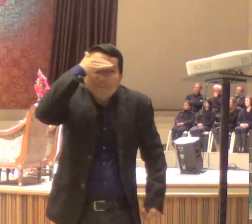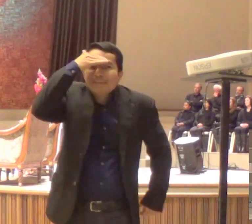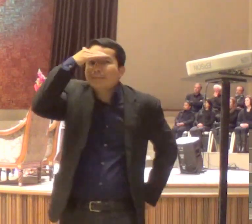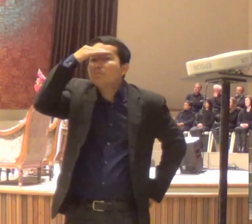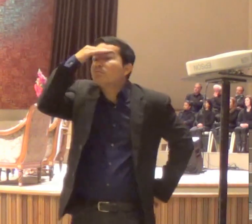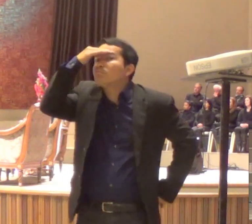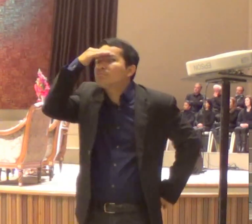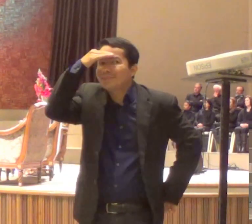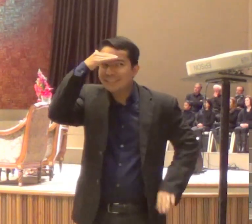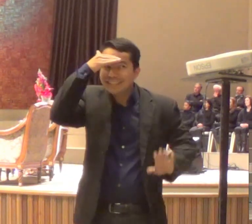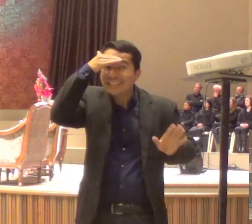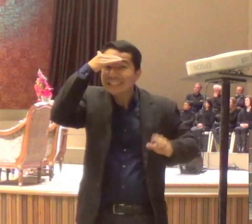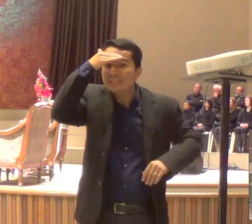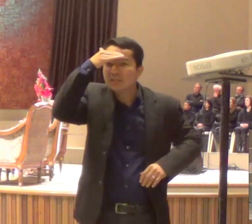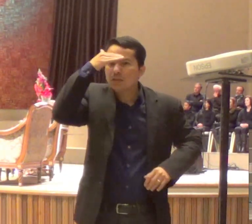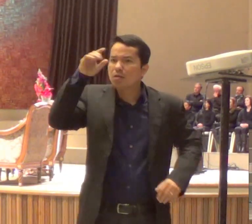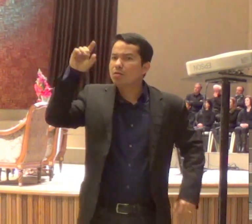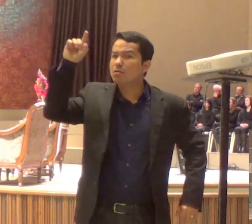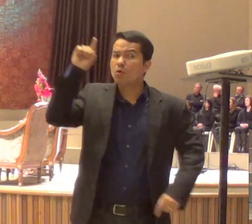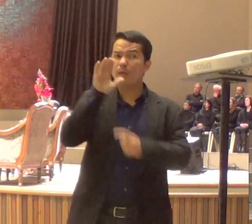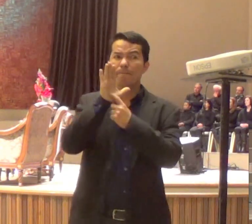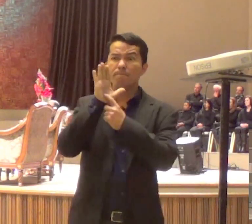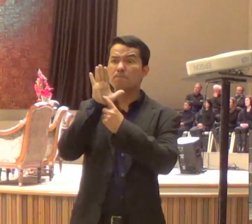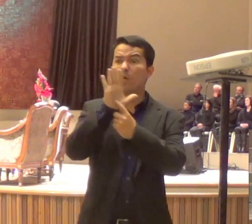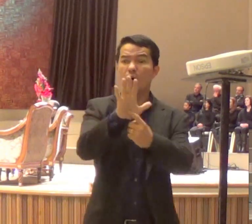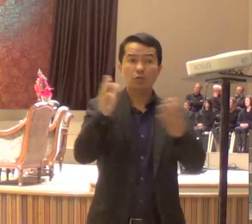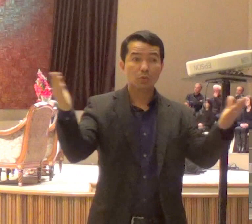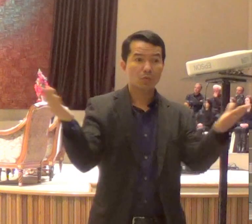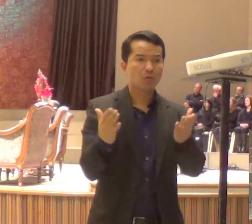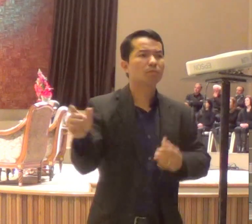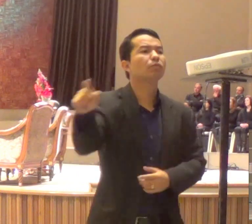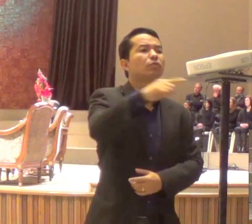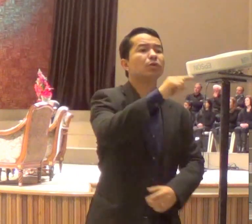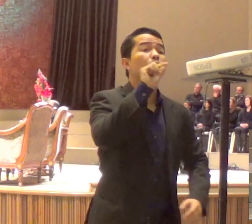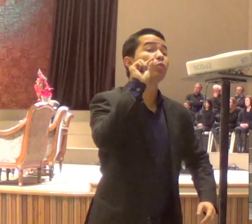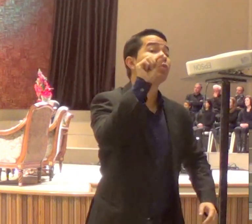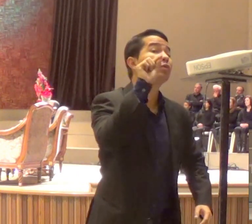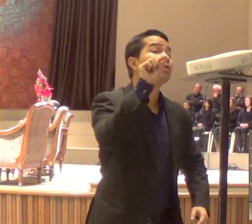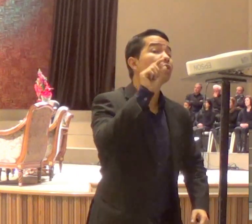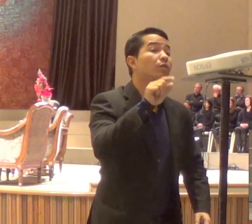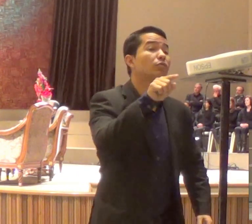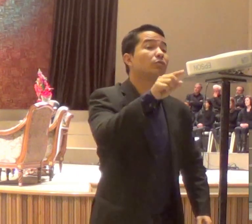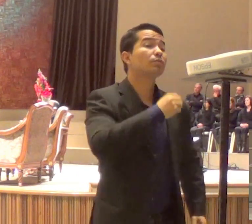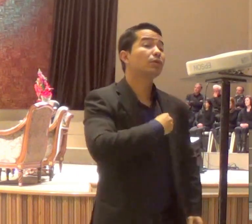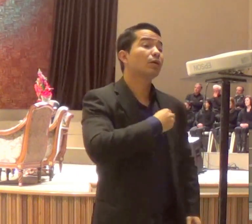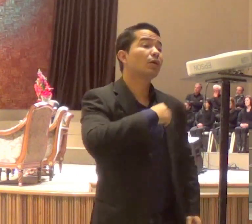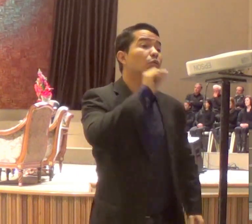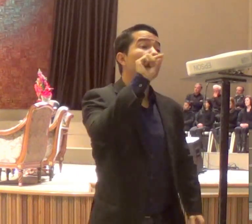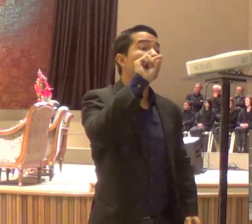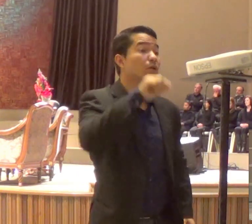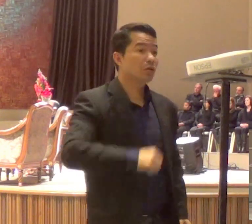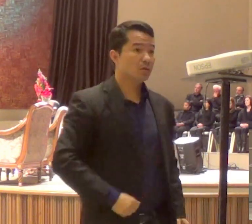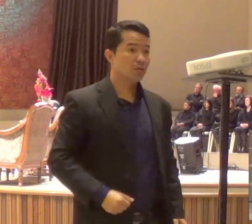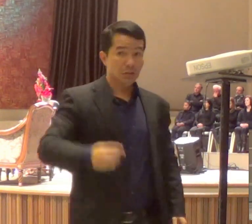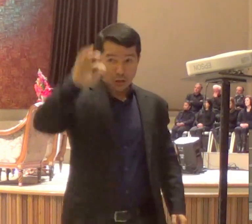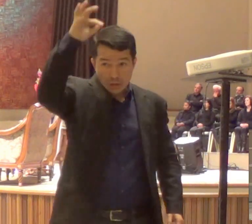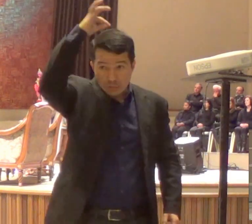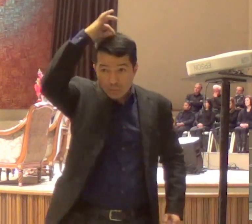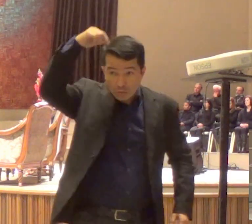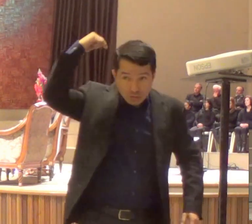o que Ele está revelando para você? e o que o Espírito de Deus está falando para você hoje? talvez, Ele